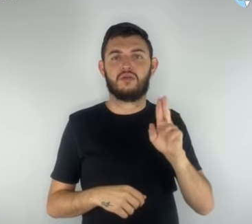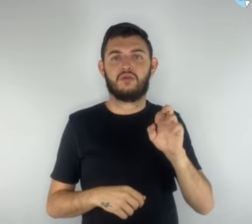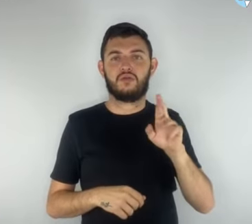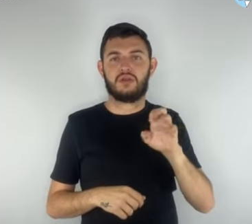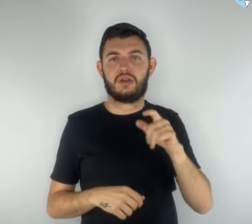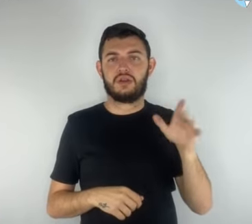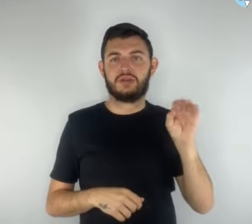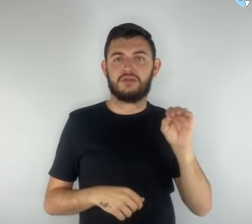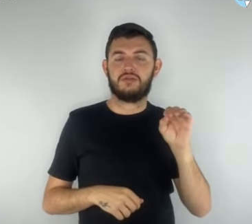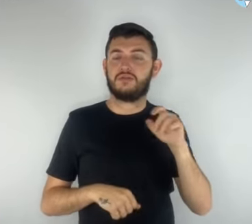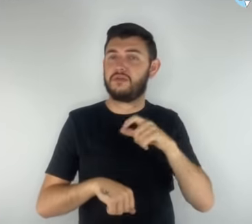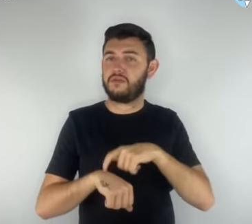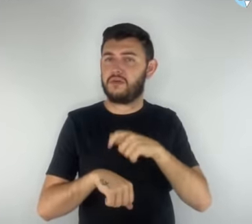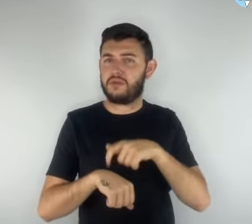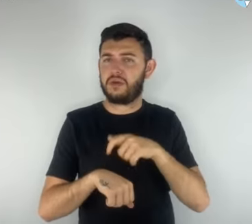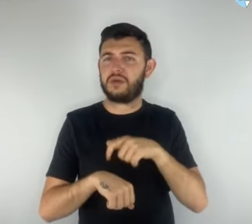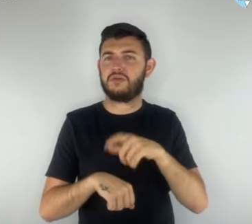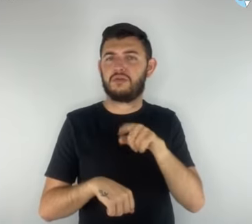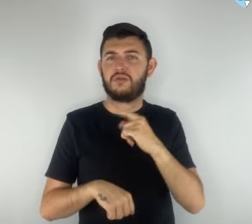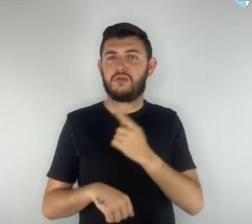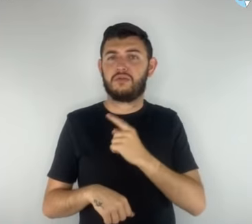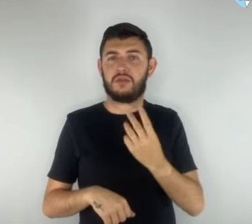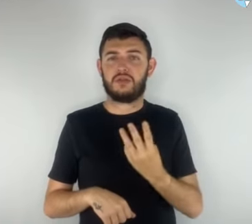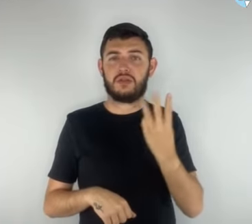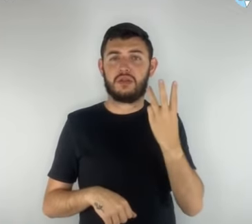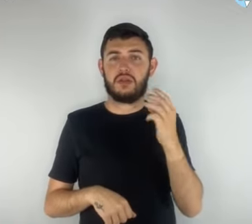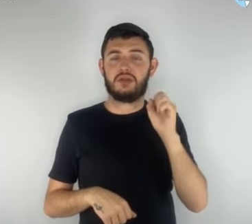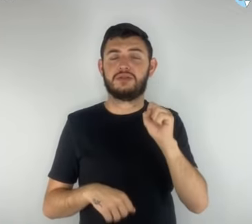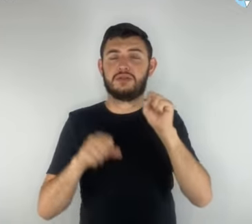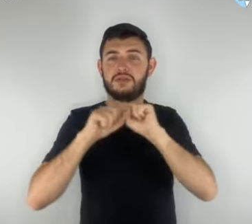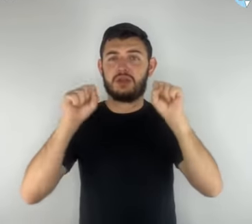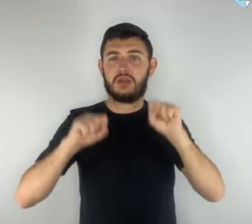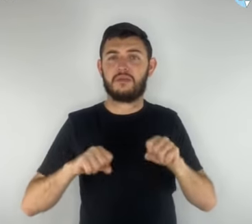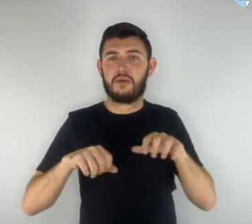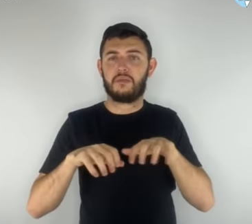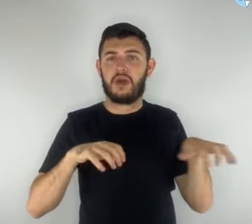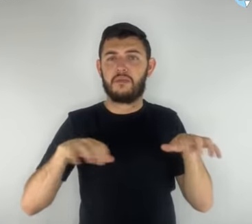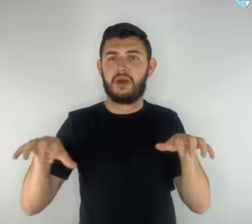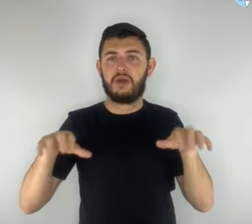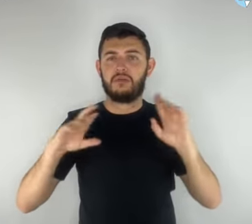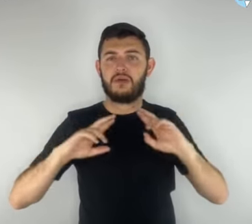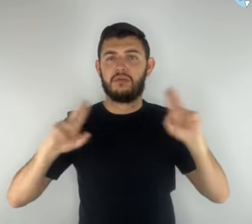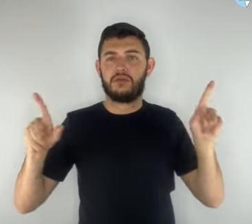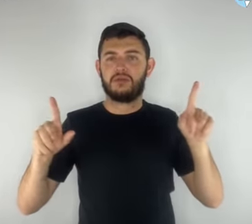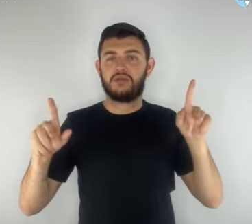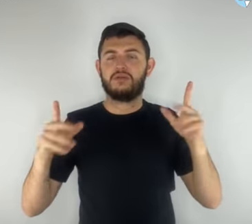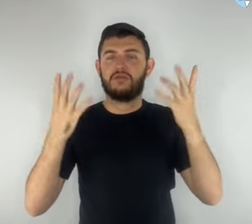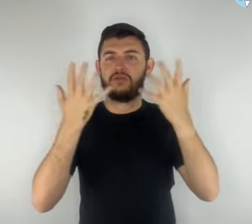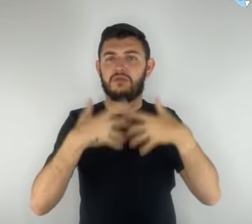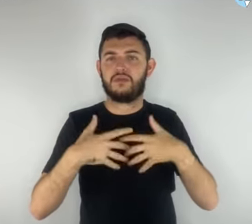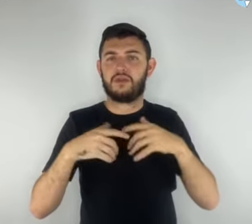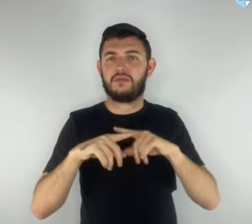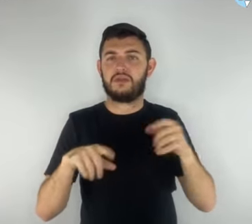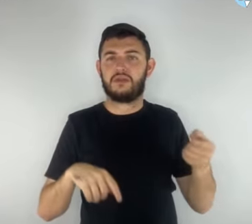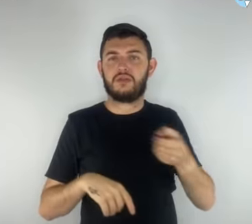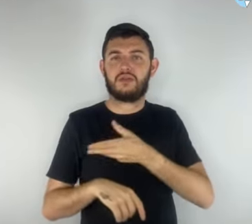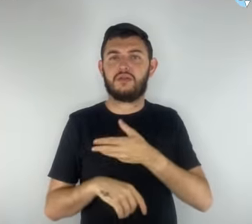que teremos três sistemas paralelos funcionando. O novo sistema que vai ser entregue pela secretaria,